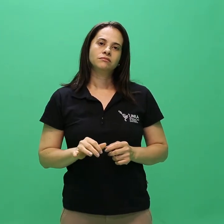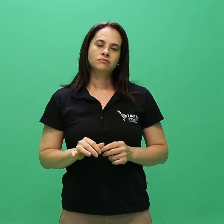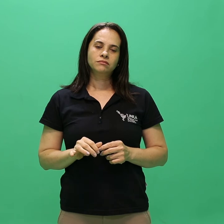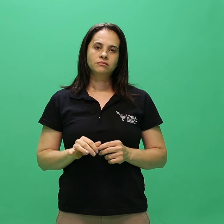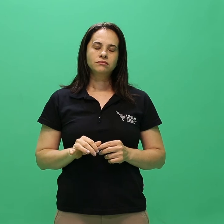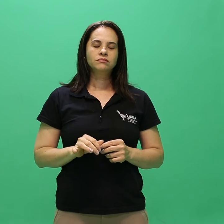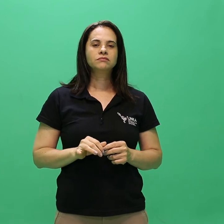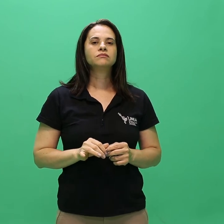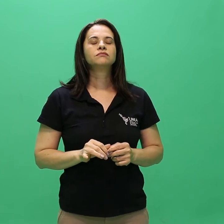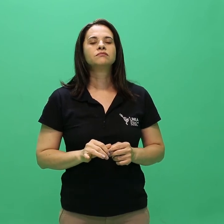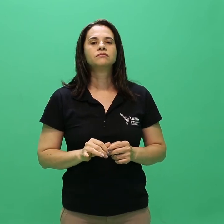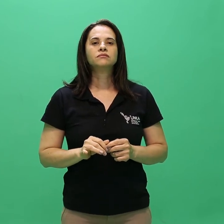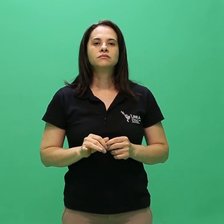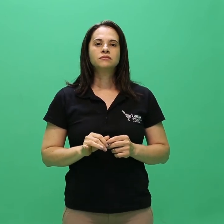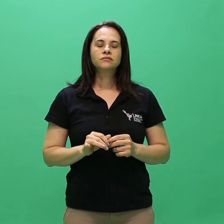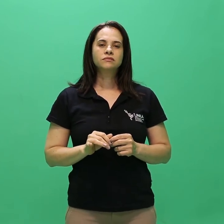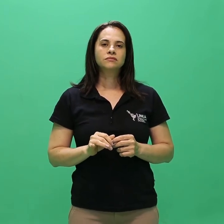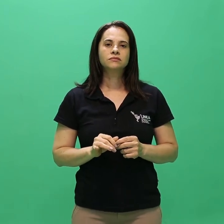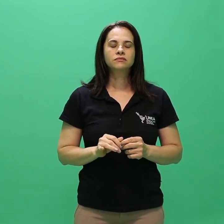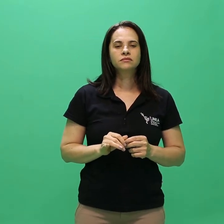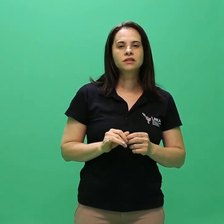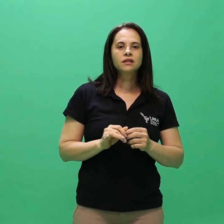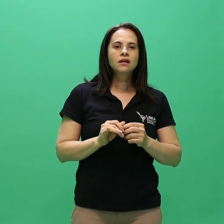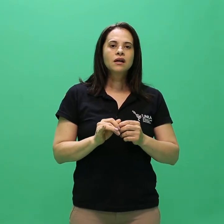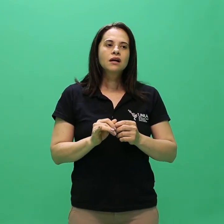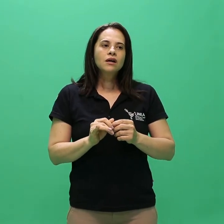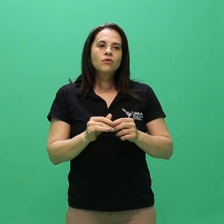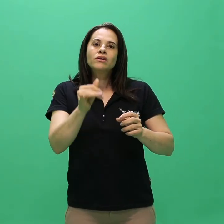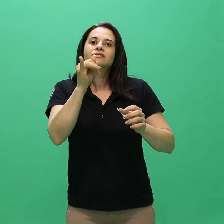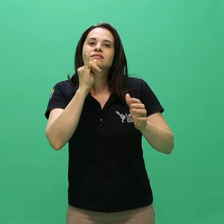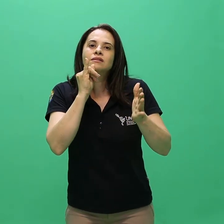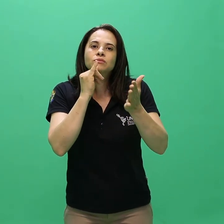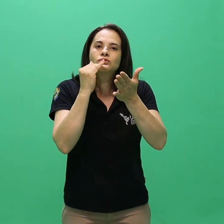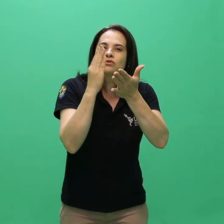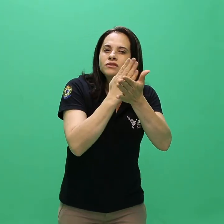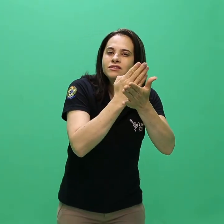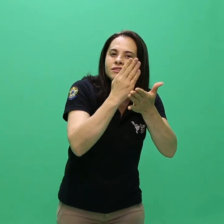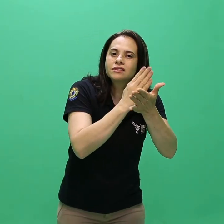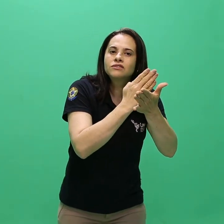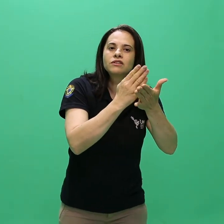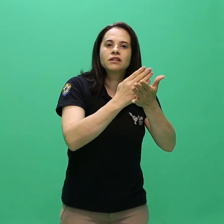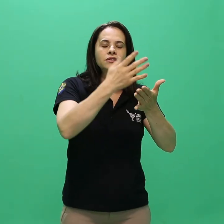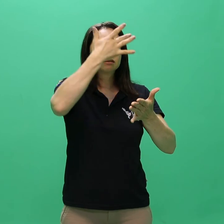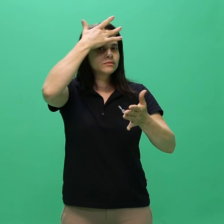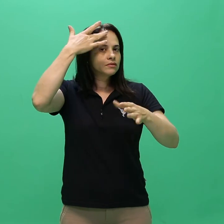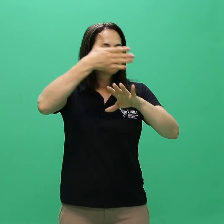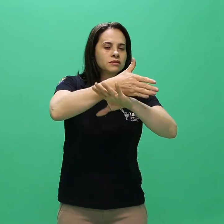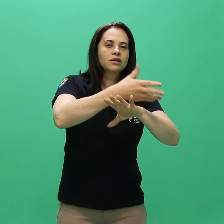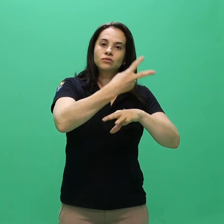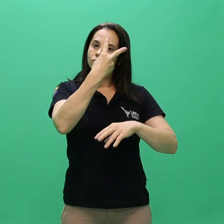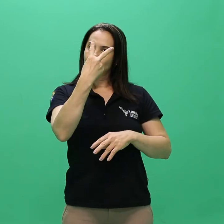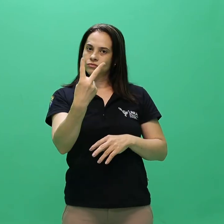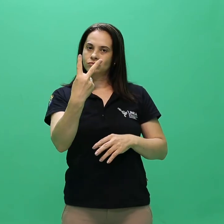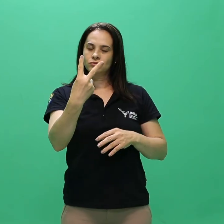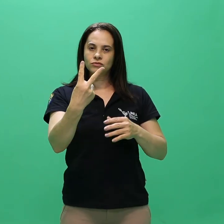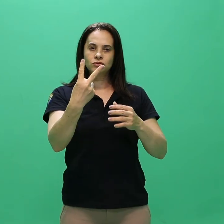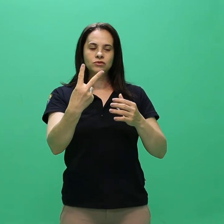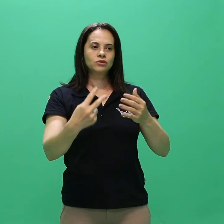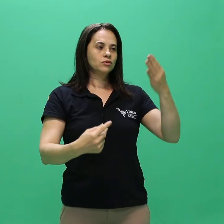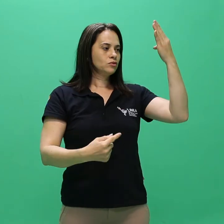6.5.5 A ordem de classificação dos candidatos se dará